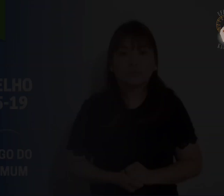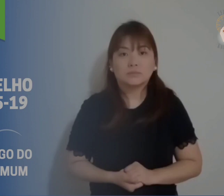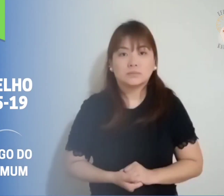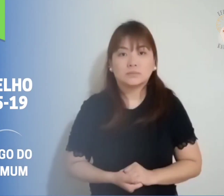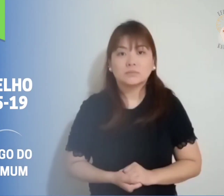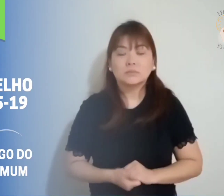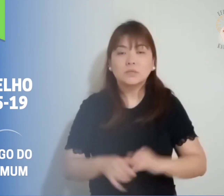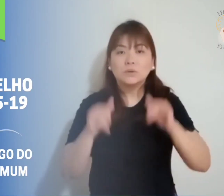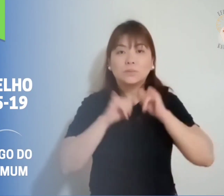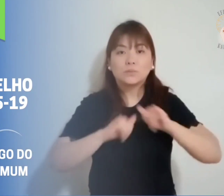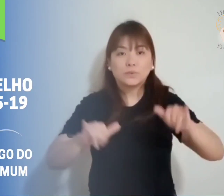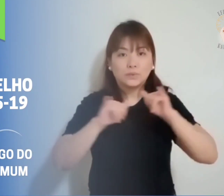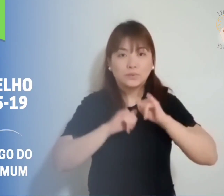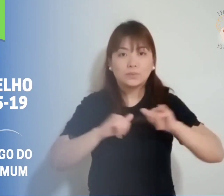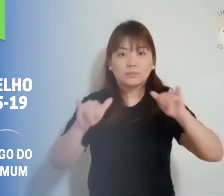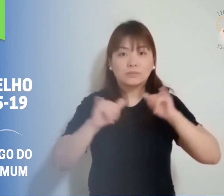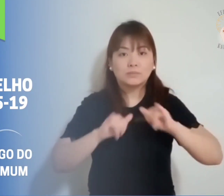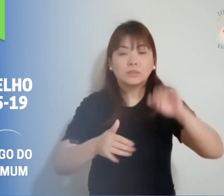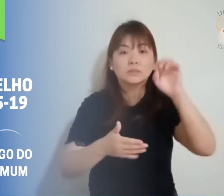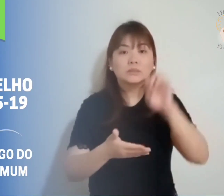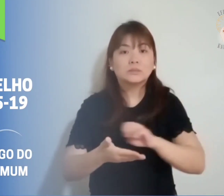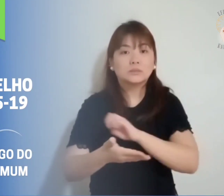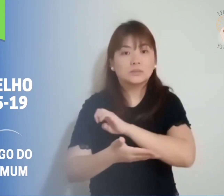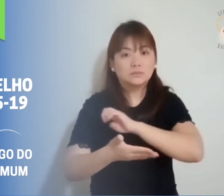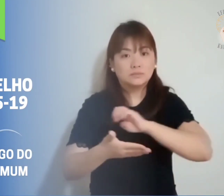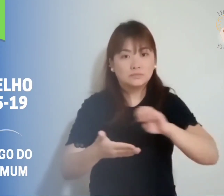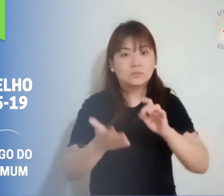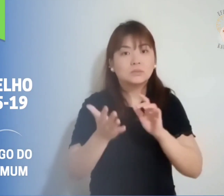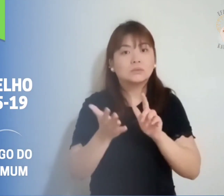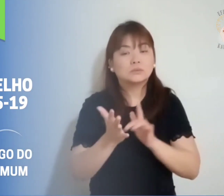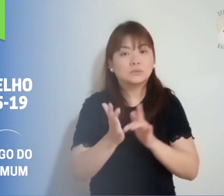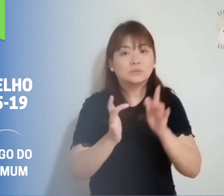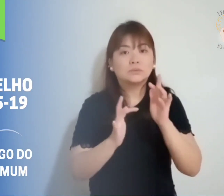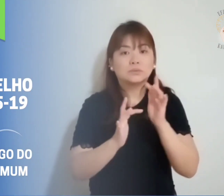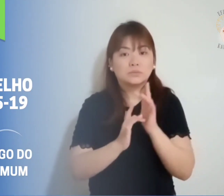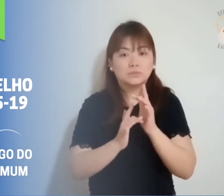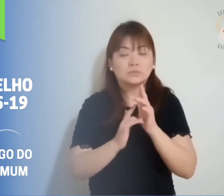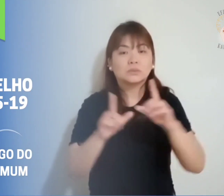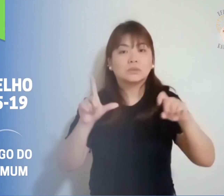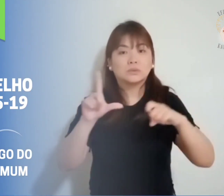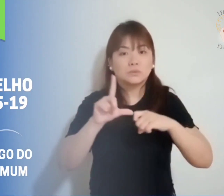Proclamação do Evangelho de Jesus Cristo segundo Lucas